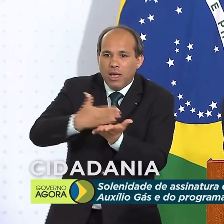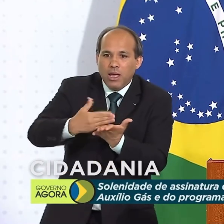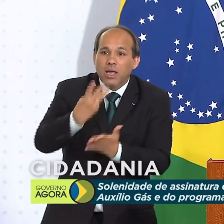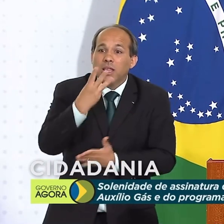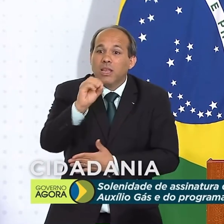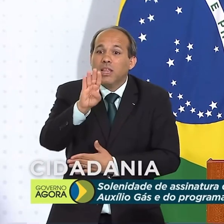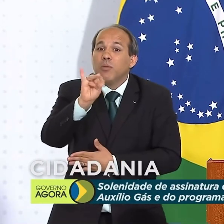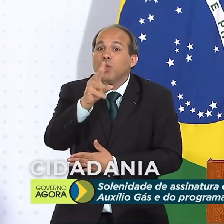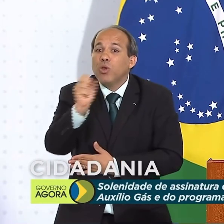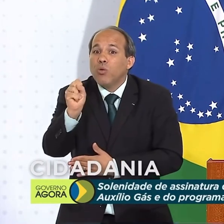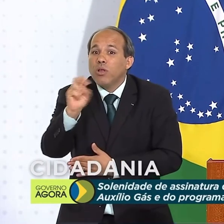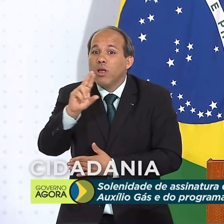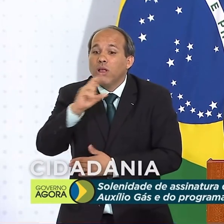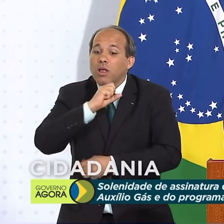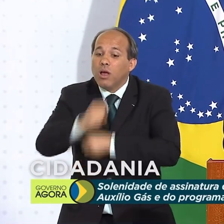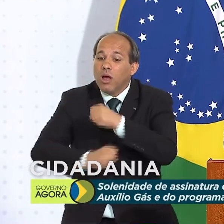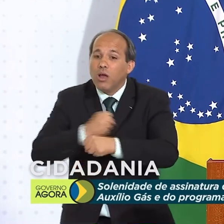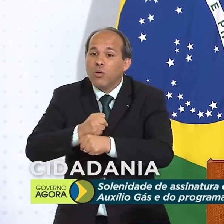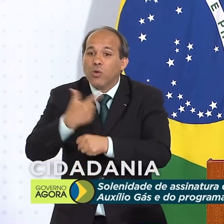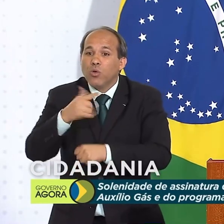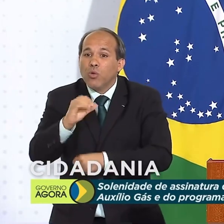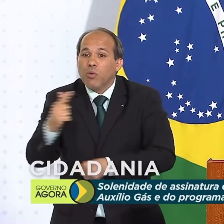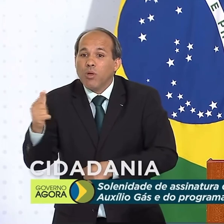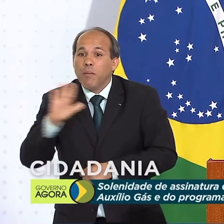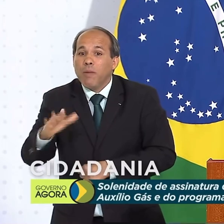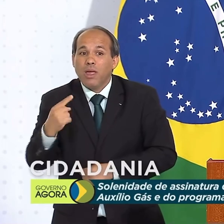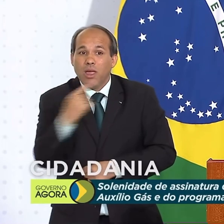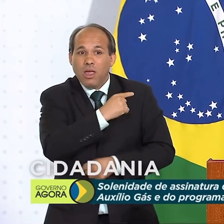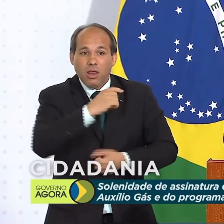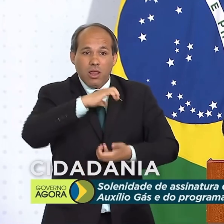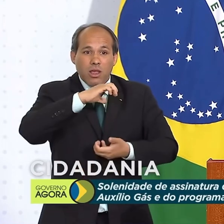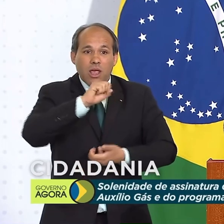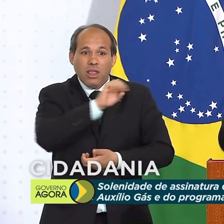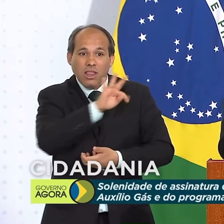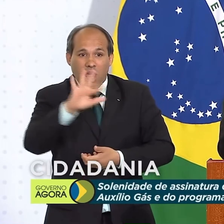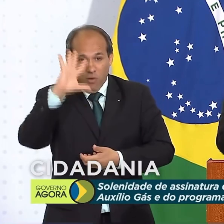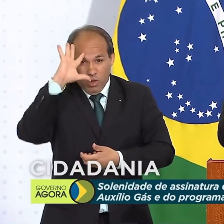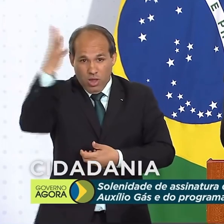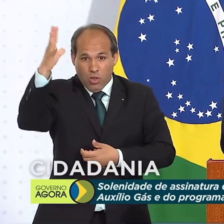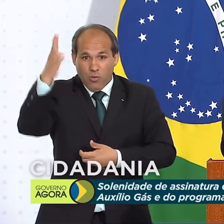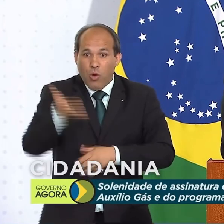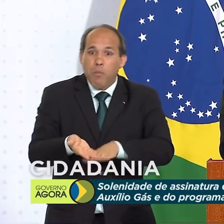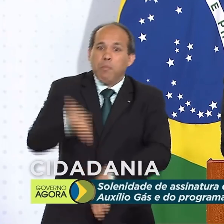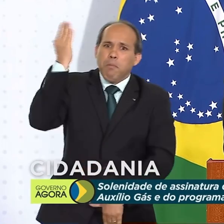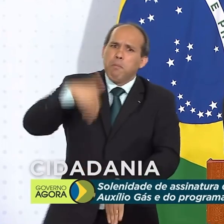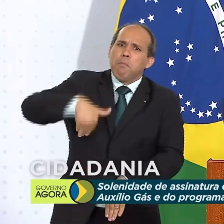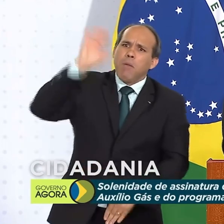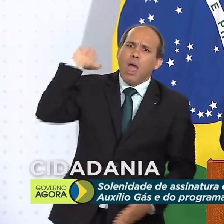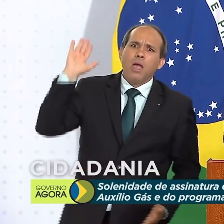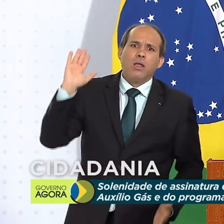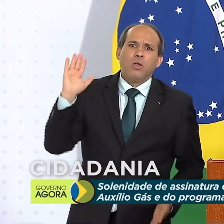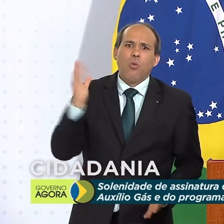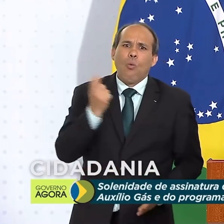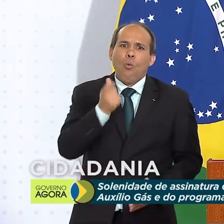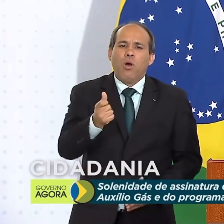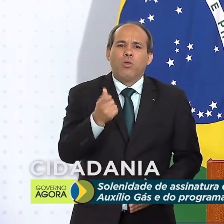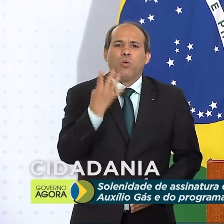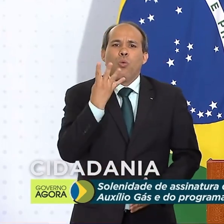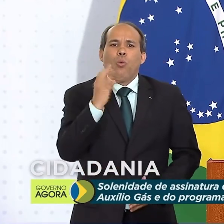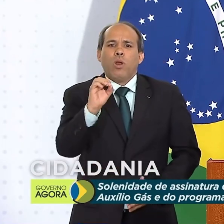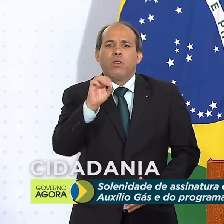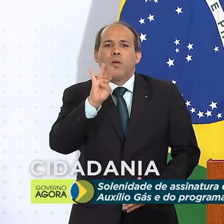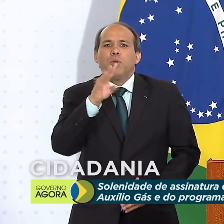bilhões de reais no ano que vem. Mas uma decisão do Supremo Tribunal Federal elevou em mais aproximadamente 40